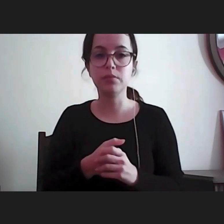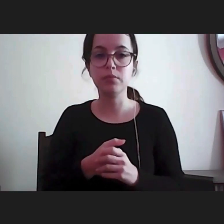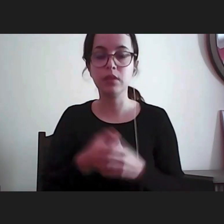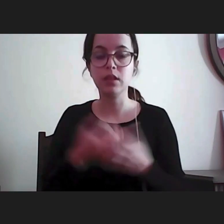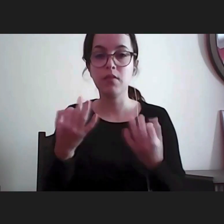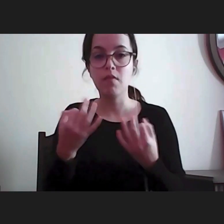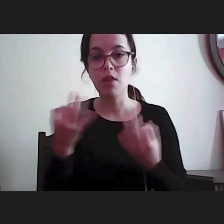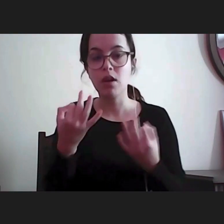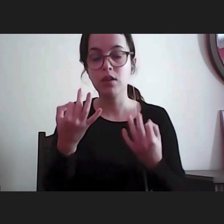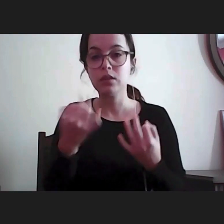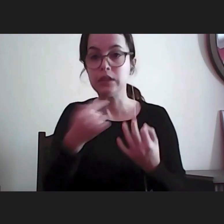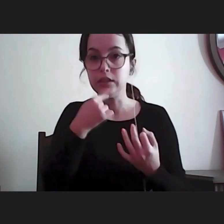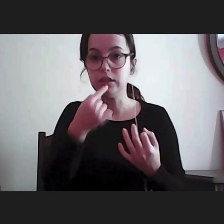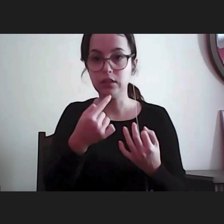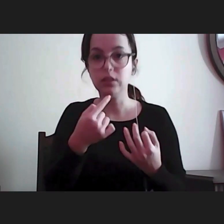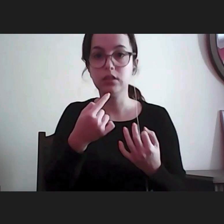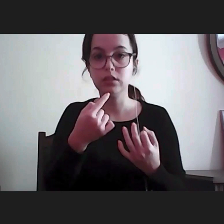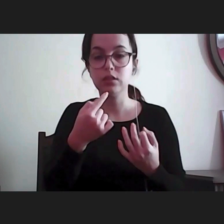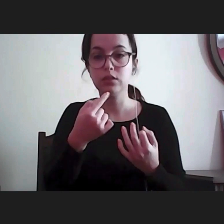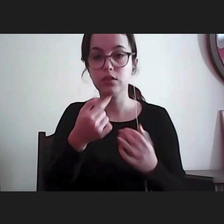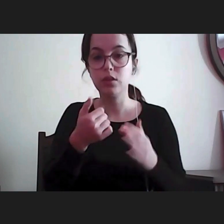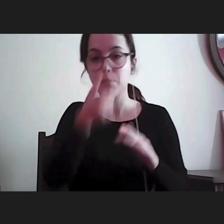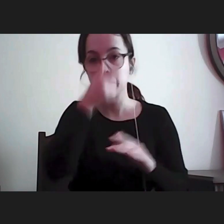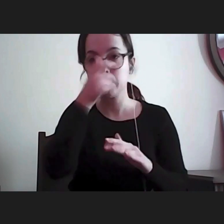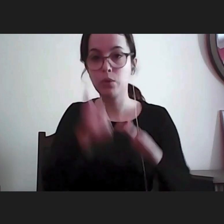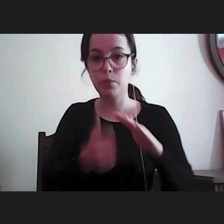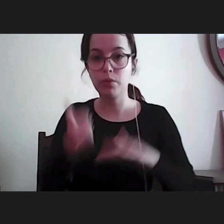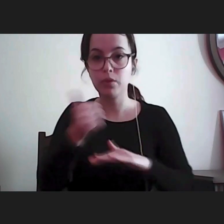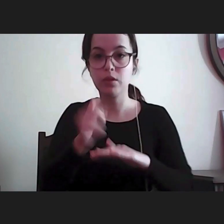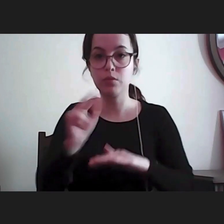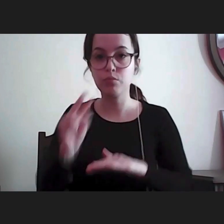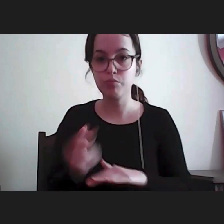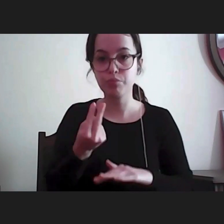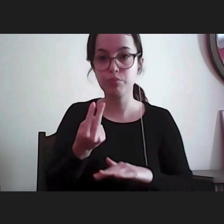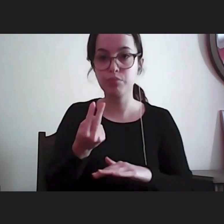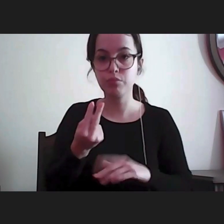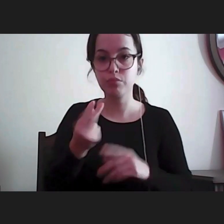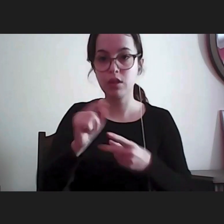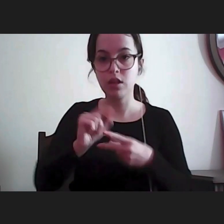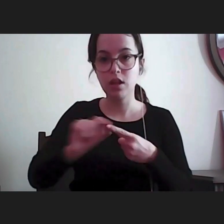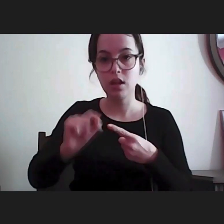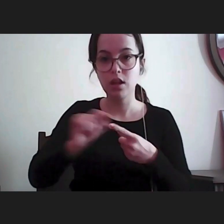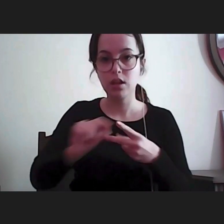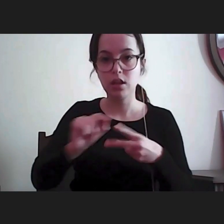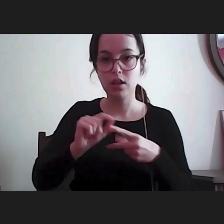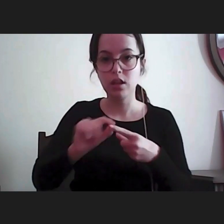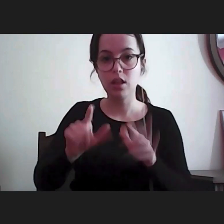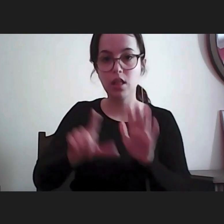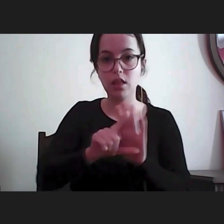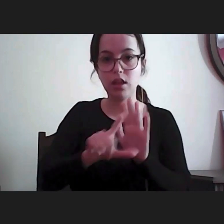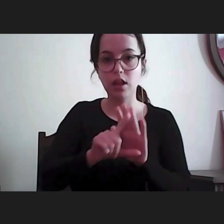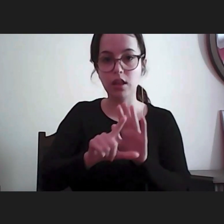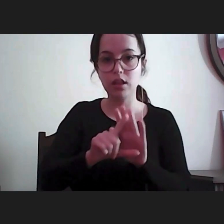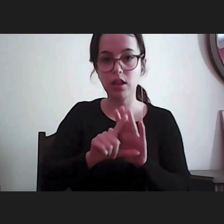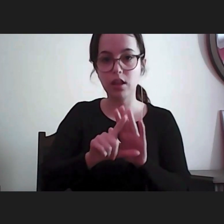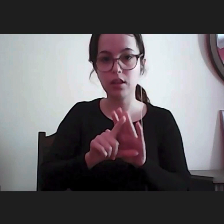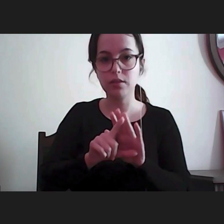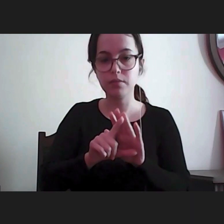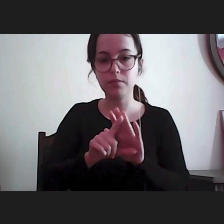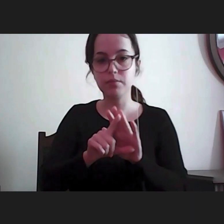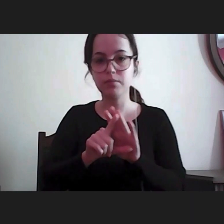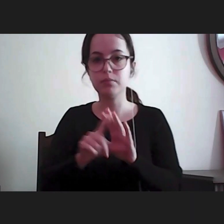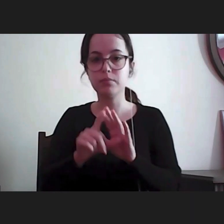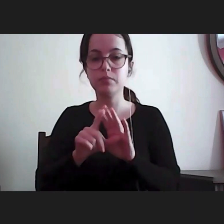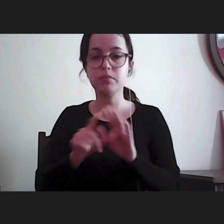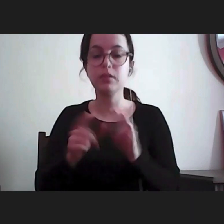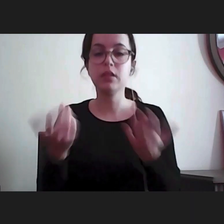refere-se ao provedor com esta dupla característica da legalidade e justiça. O que é